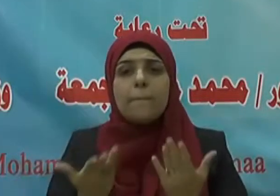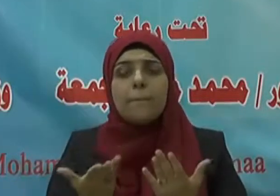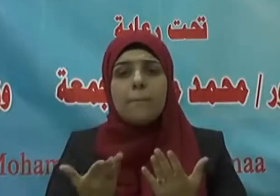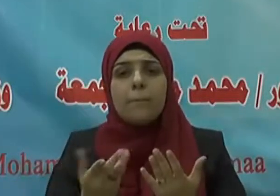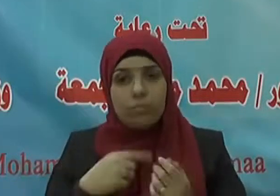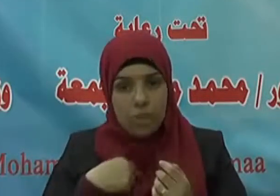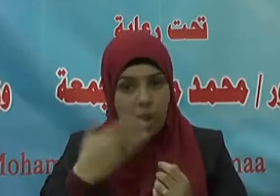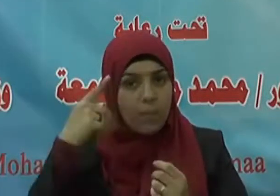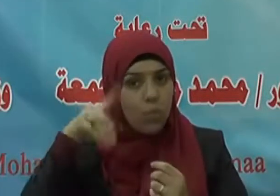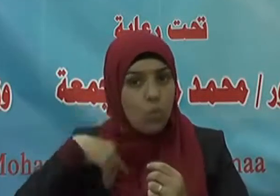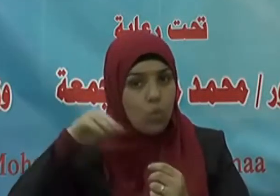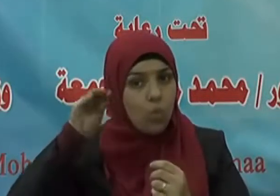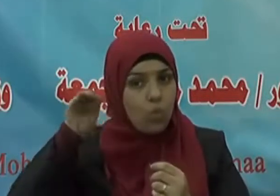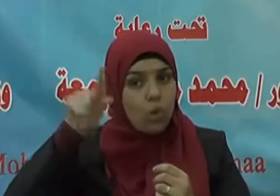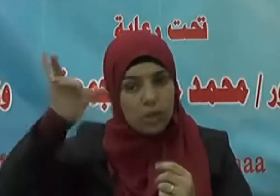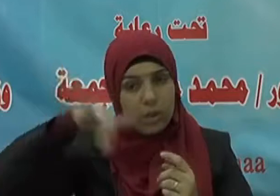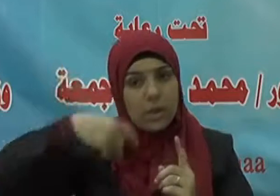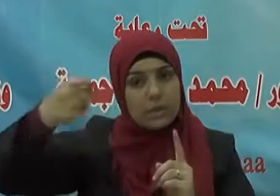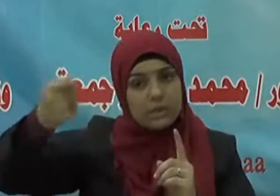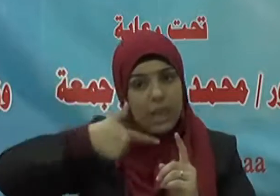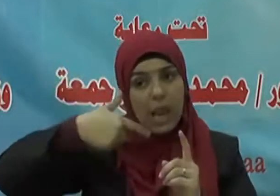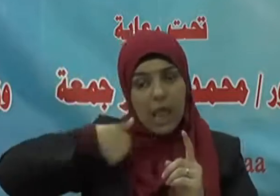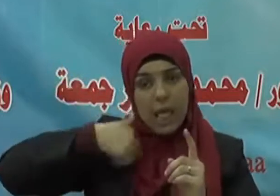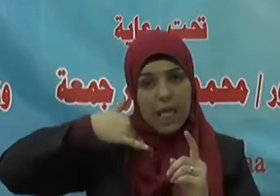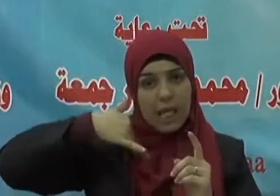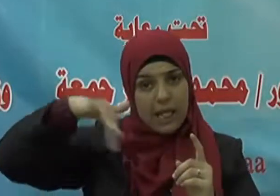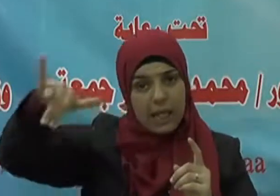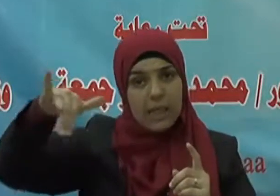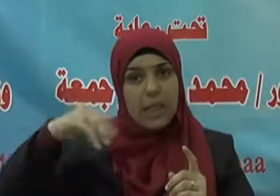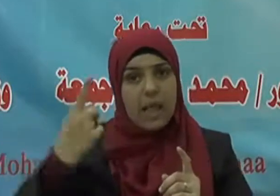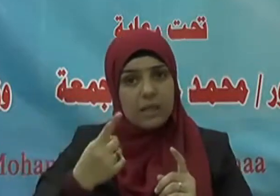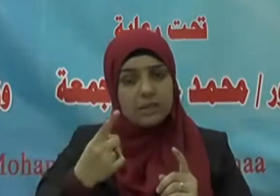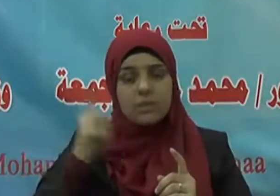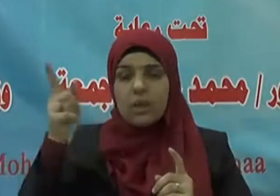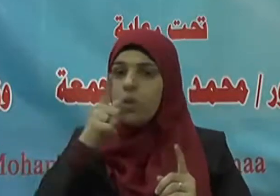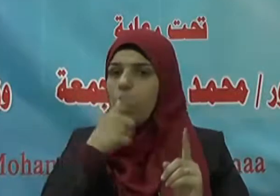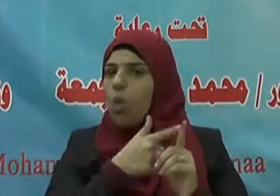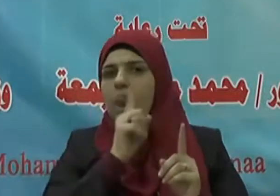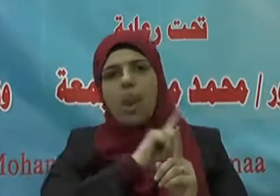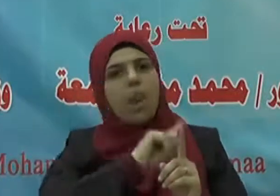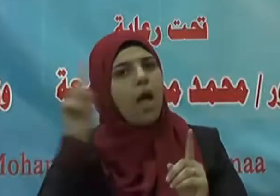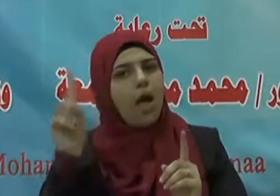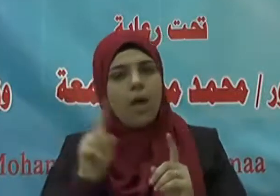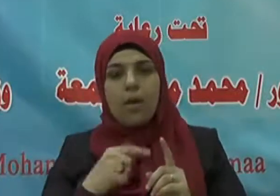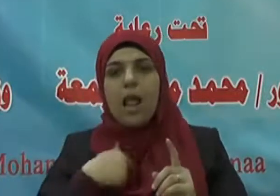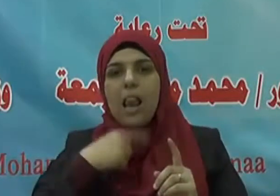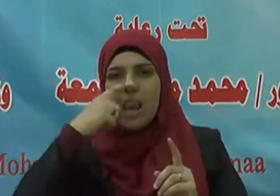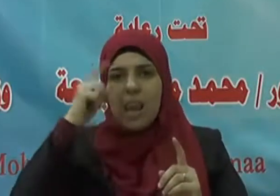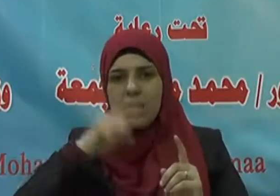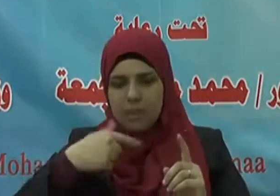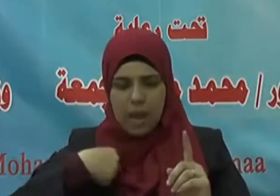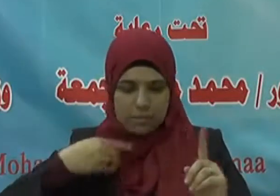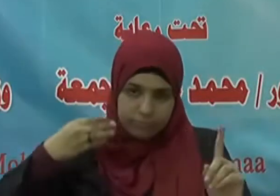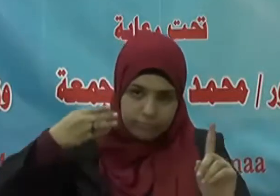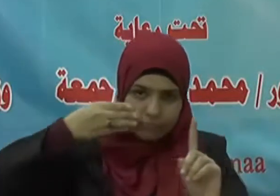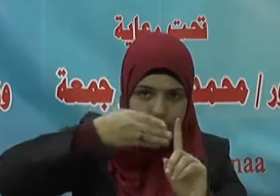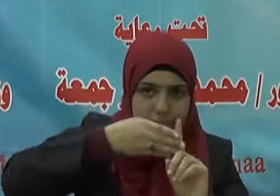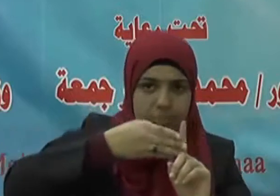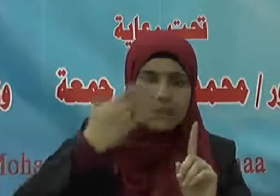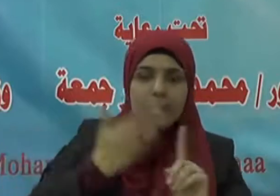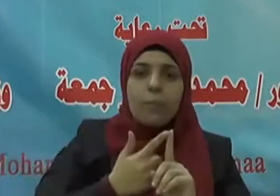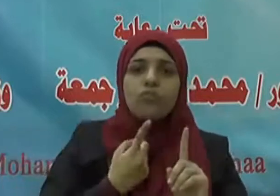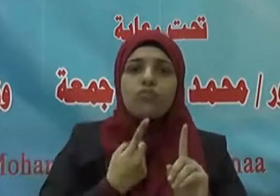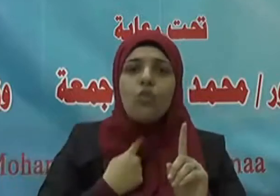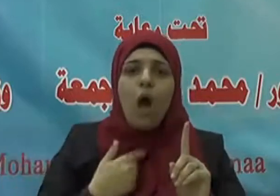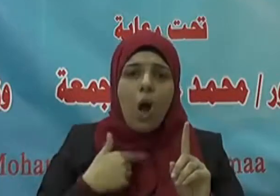بك ألا أرسلت إلي فآتيك فأقول لا أنا أحق أن